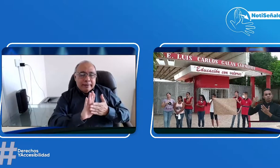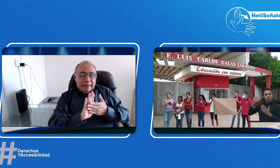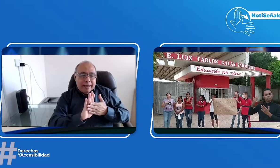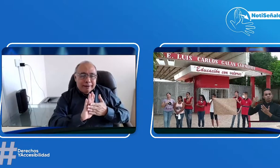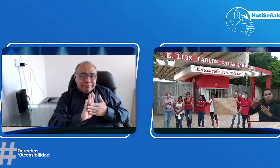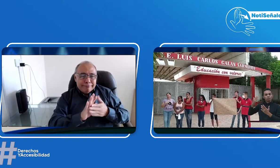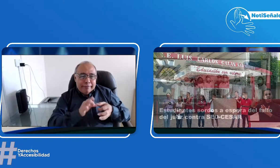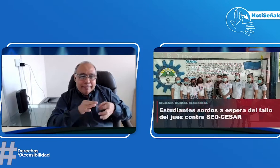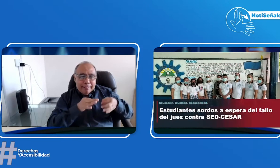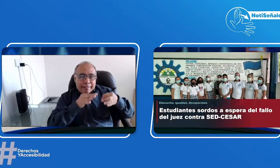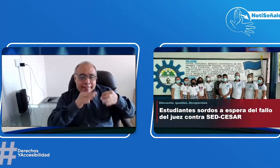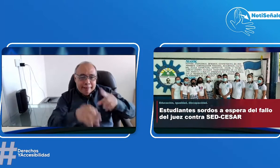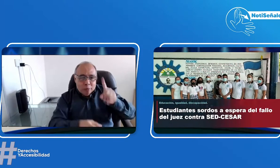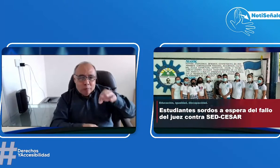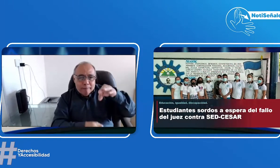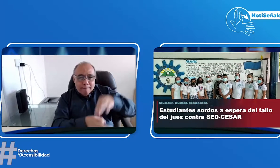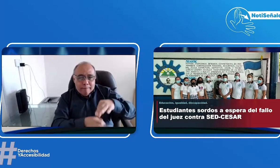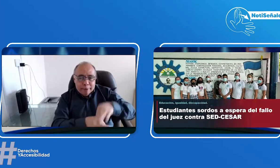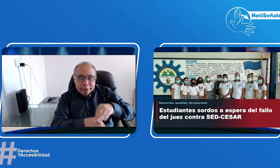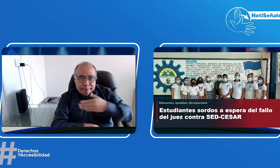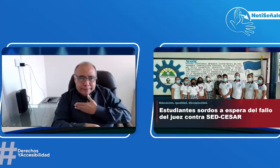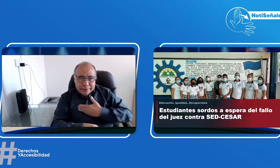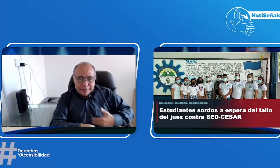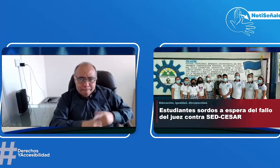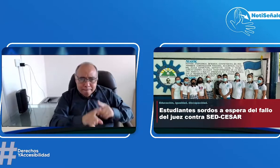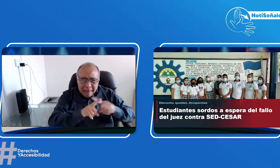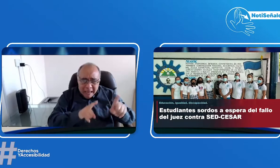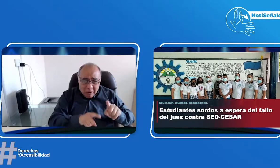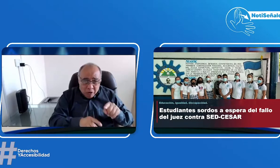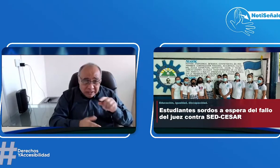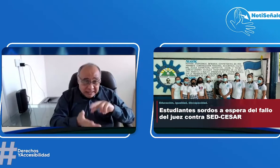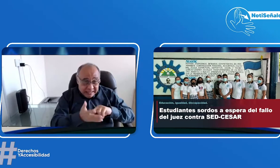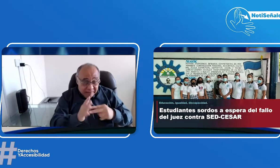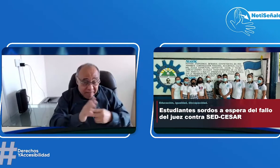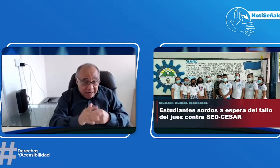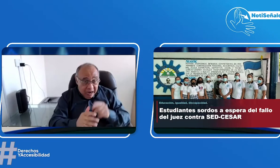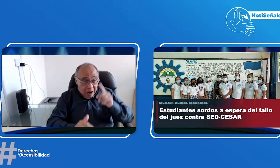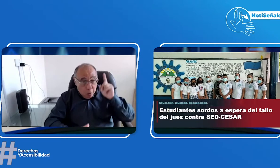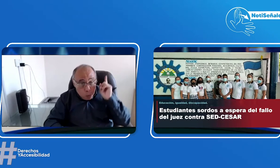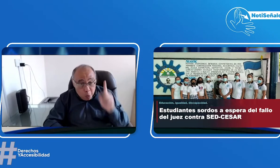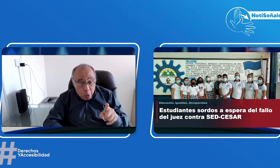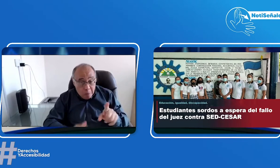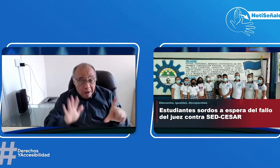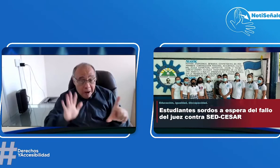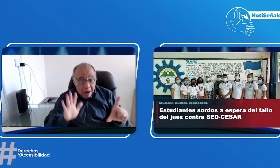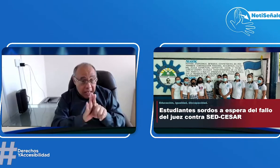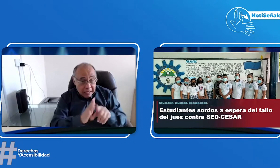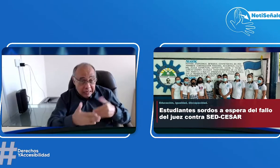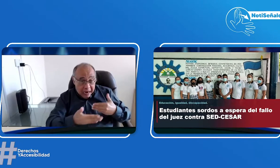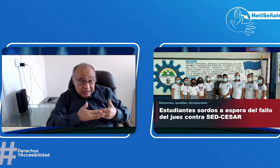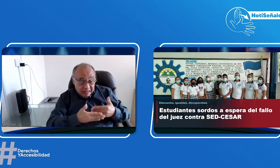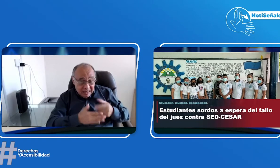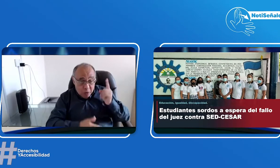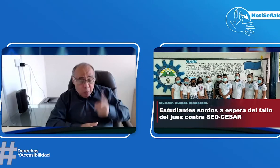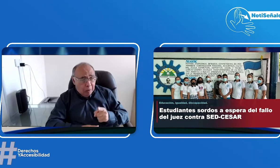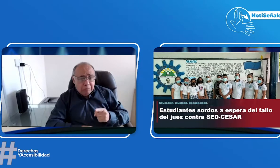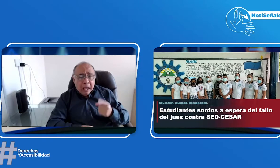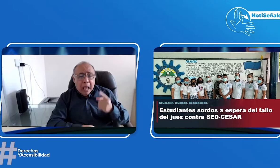aquí nos damos cuenta de que efectivamente se están demostrando las situaciones que pasan, muchos dijeron hay ley de garantías, hay